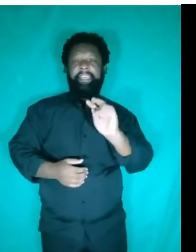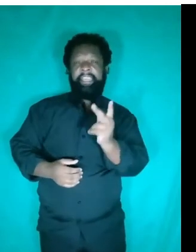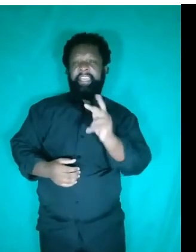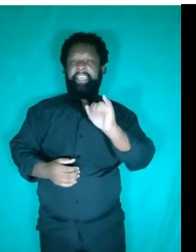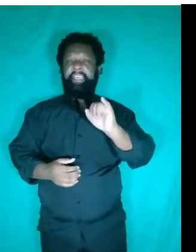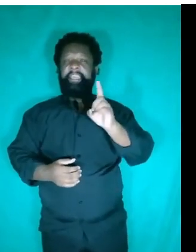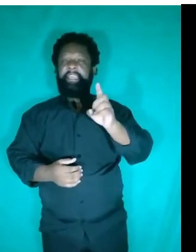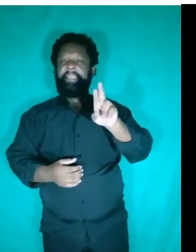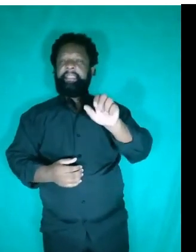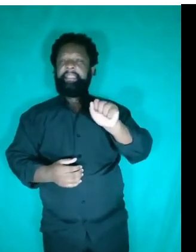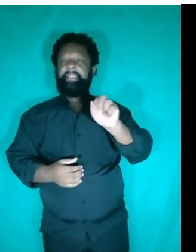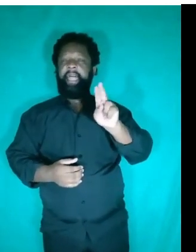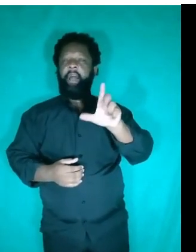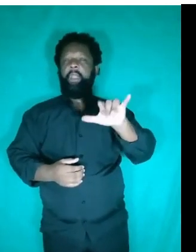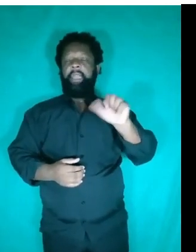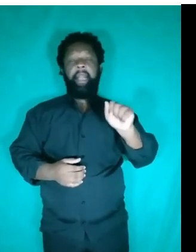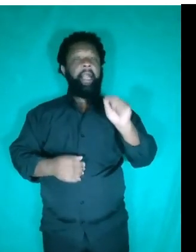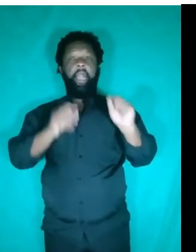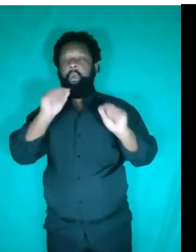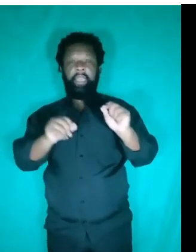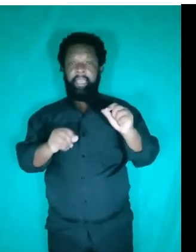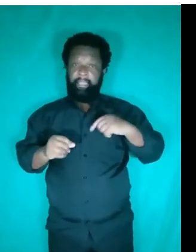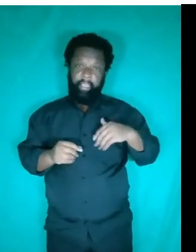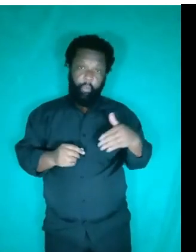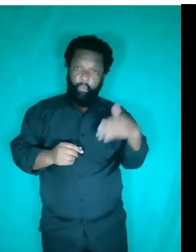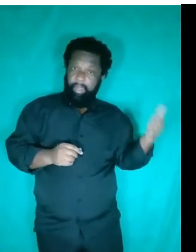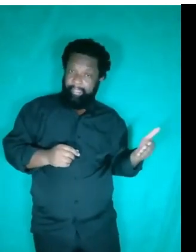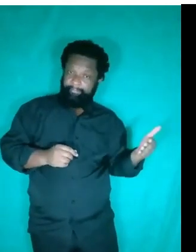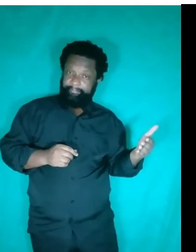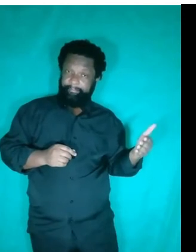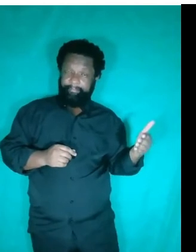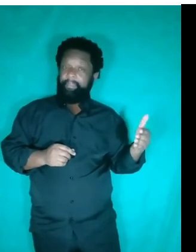em você ter, de um lado, um